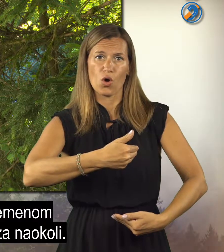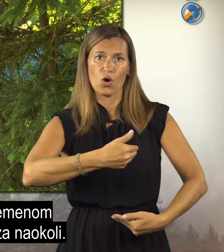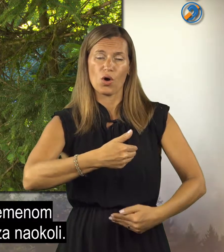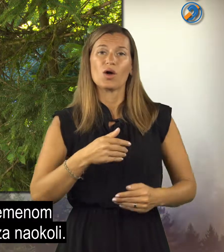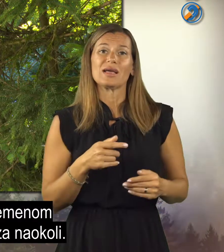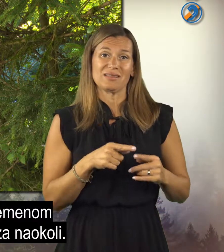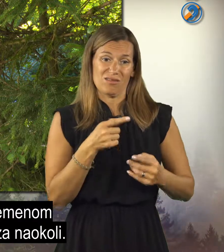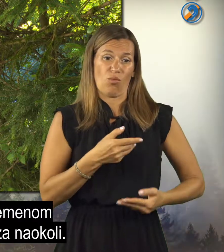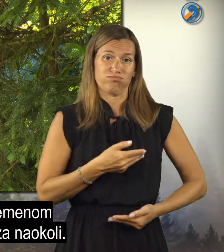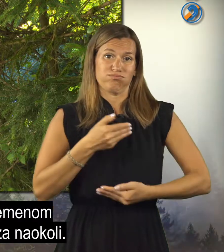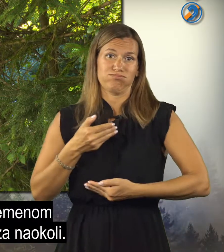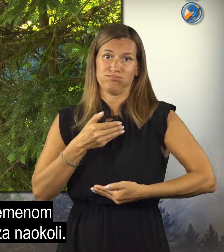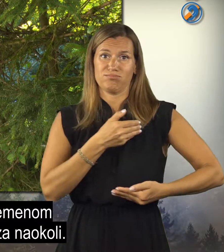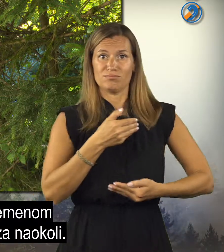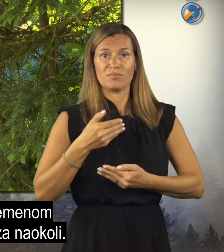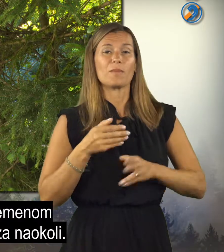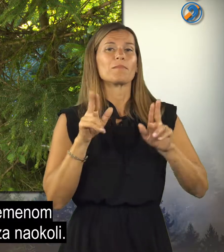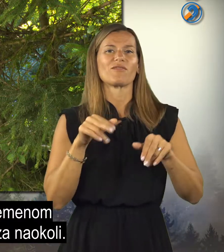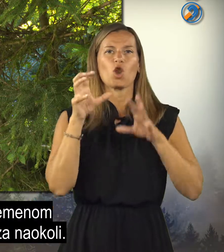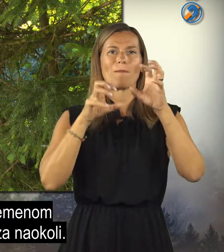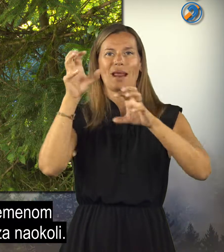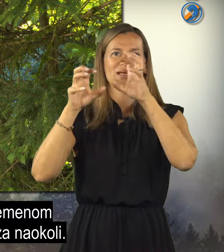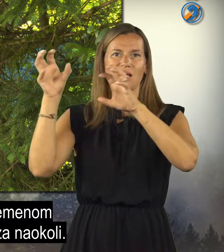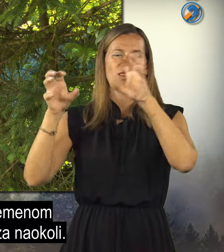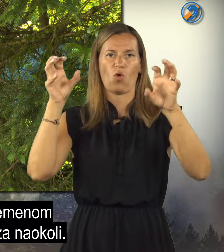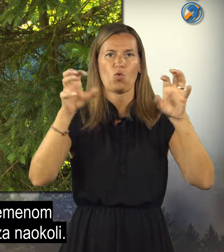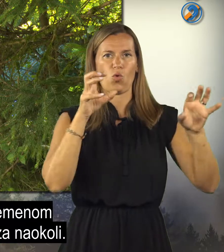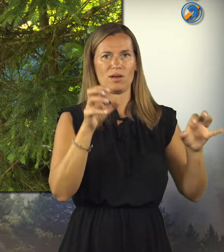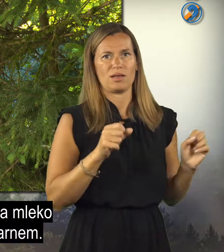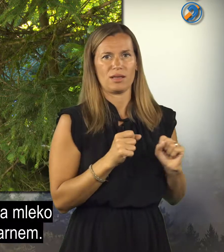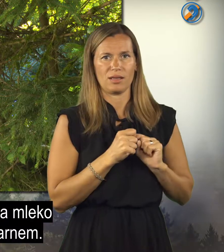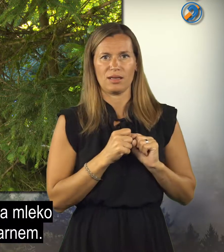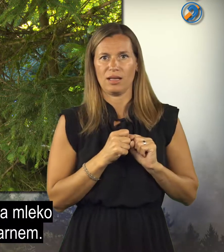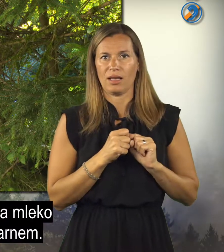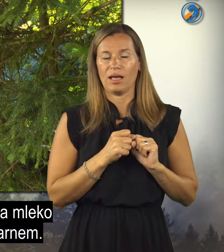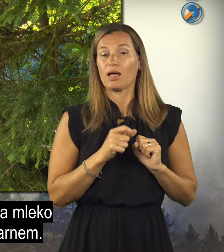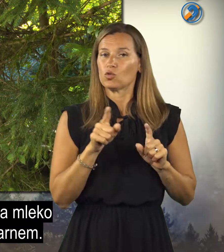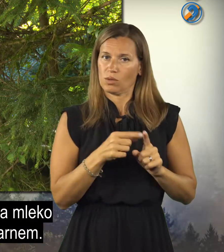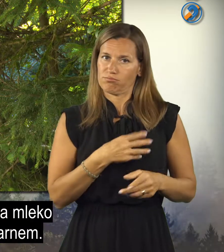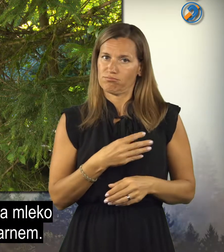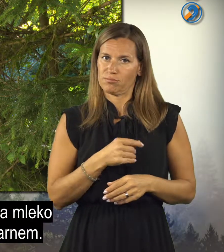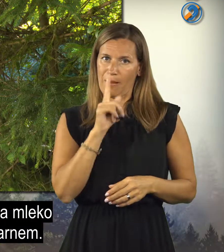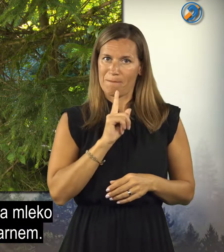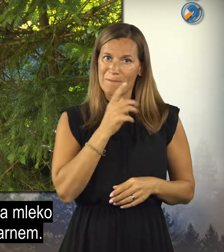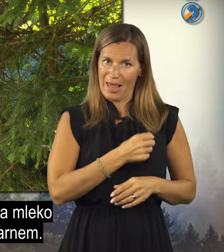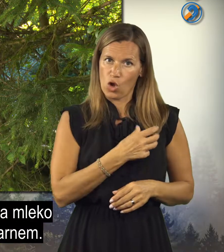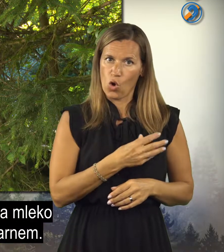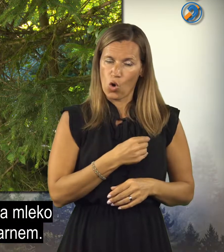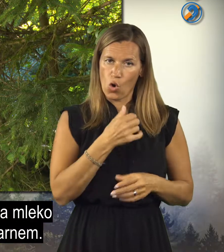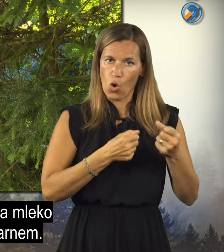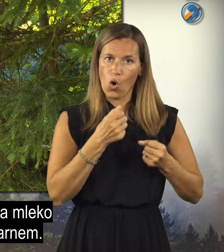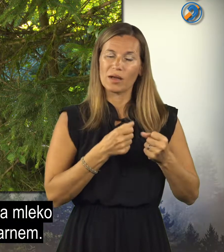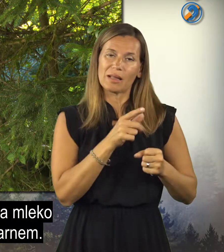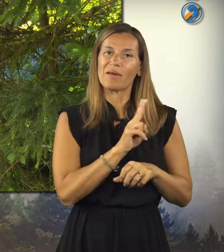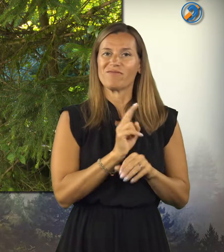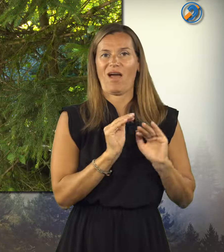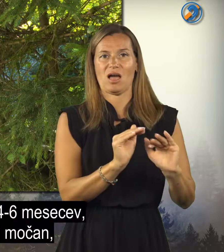in tako s tem bremenom, v bistvu previdno pleza na okoli. Pri nej se sa mleko in pri